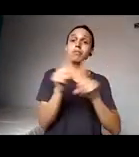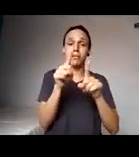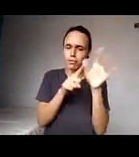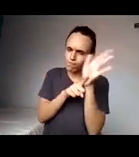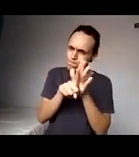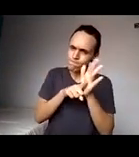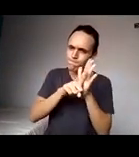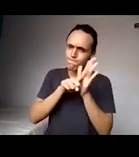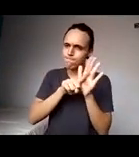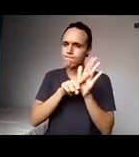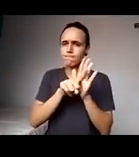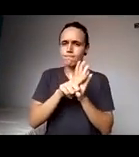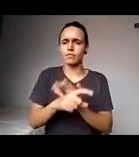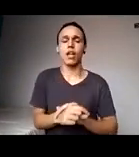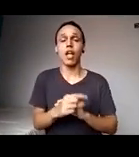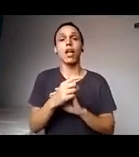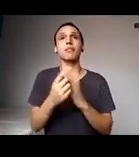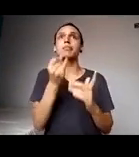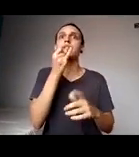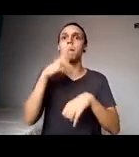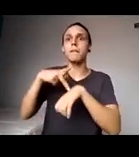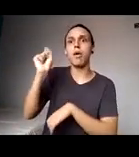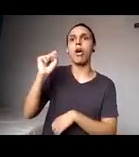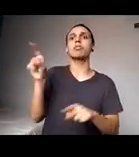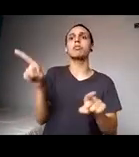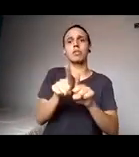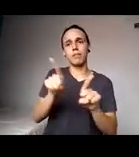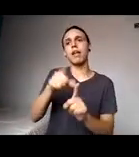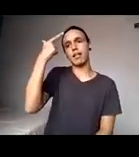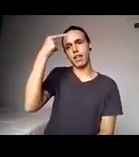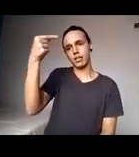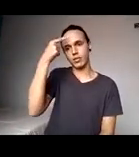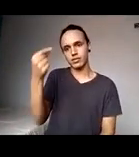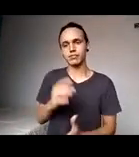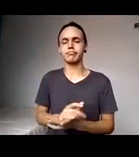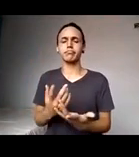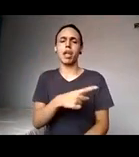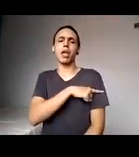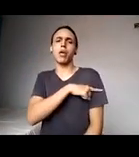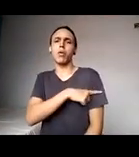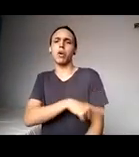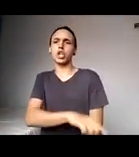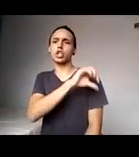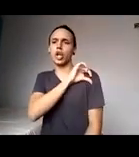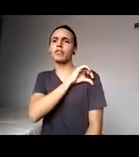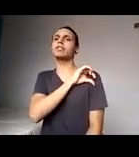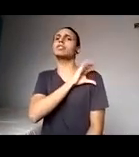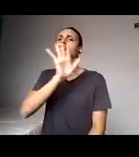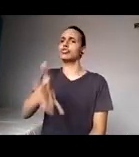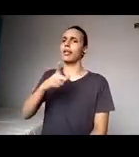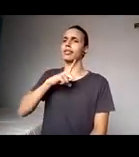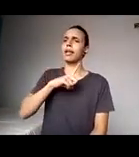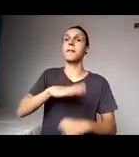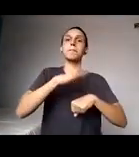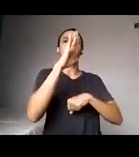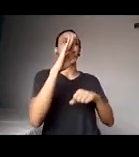a pós-graduação e para a graduação, eu acho que a educação básica nesse sentido já tem mais coisa, mas a gente tem